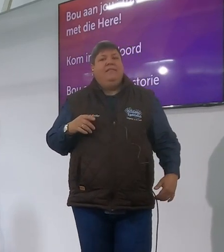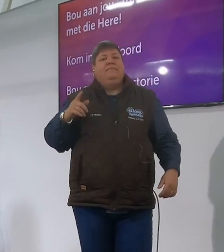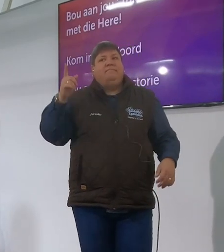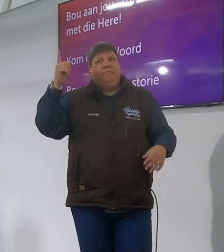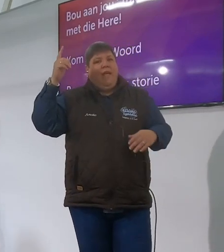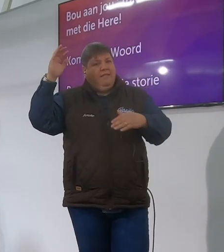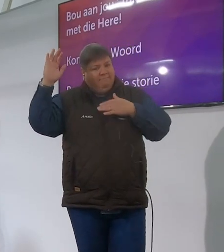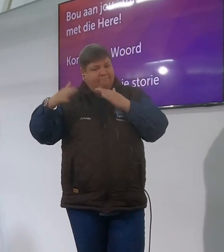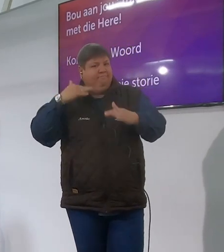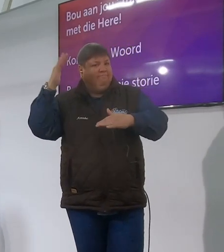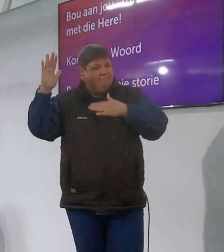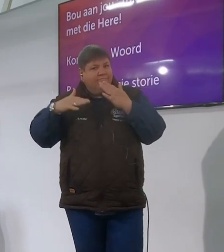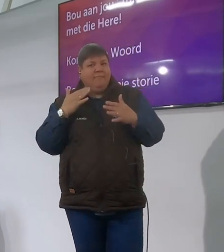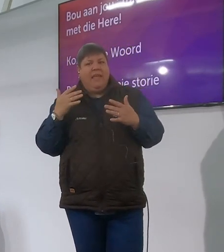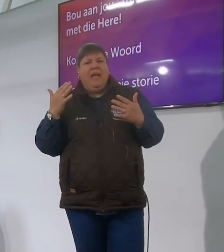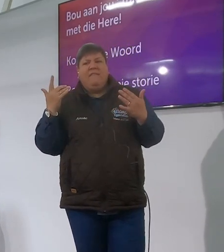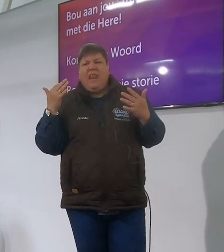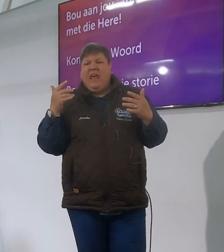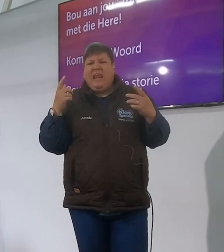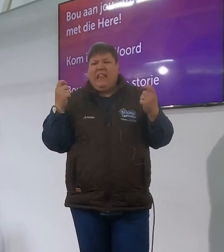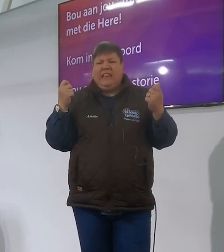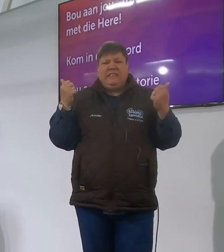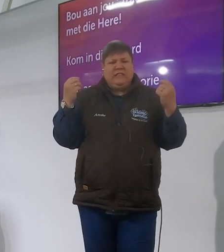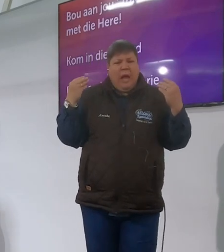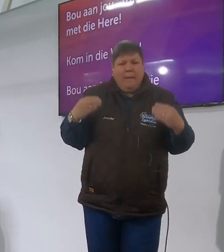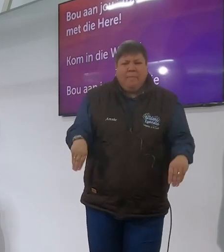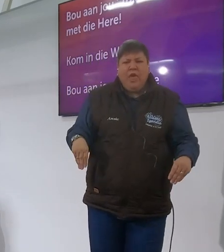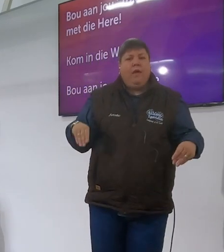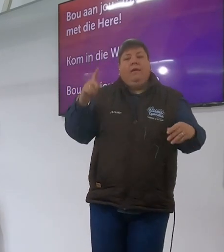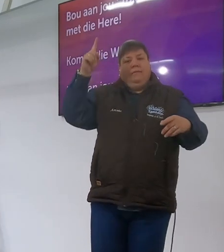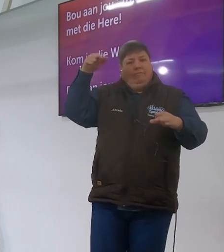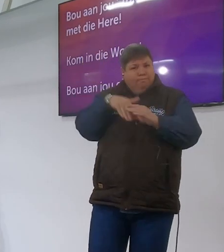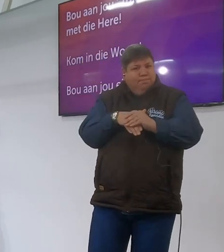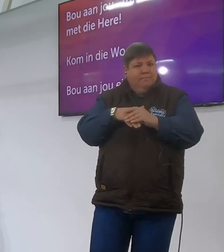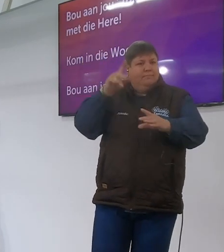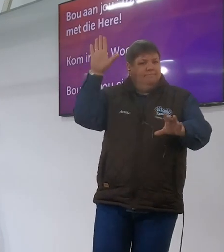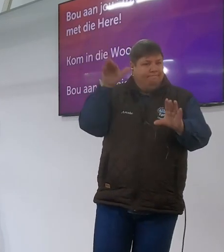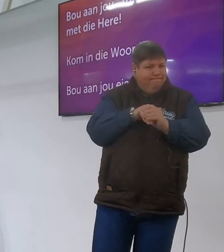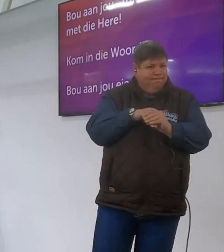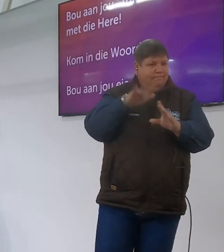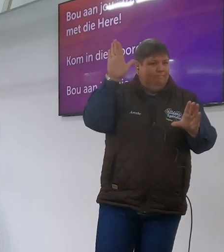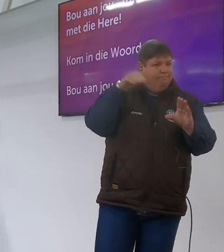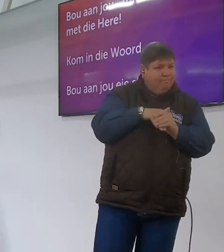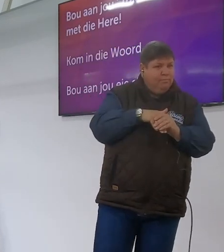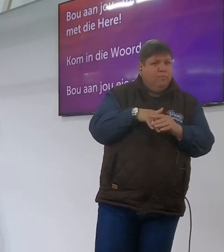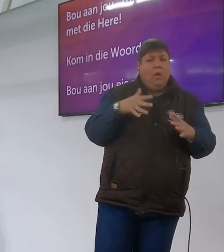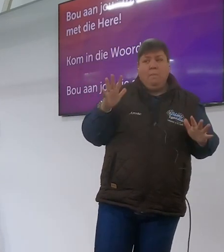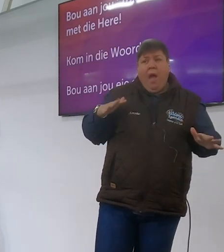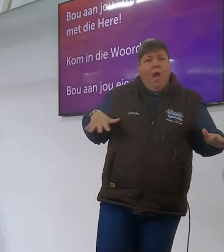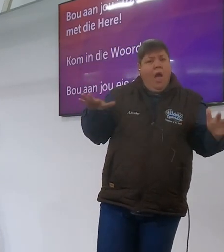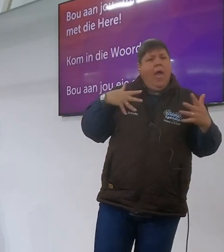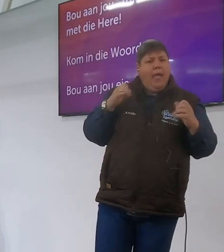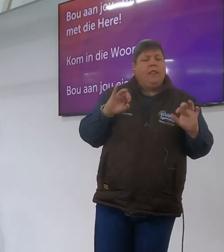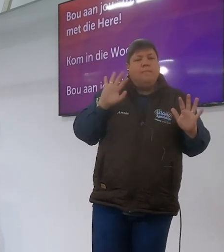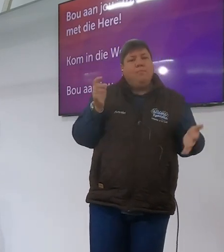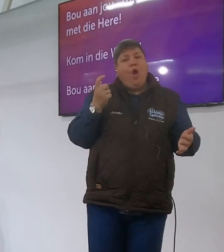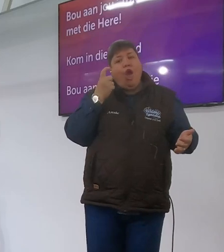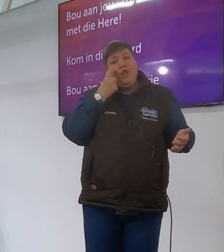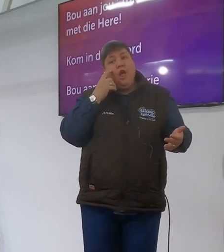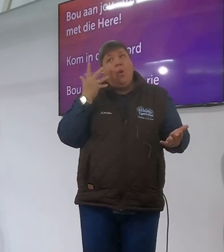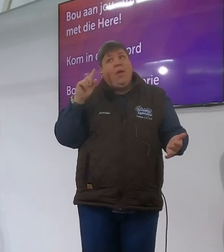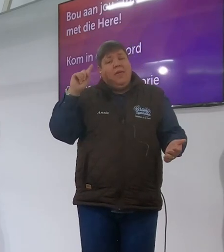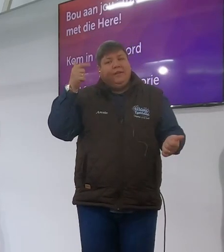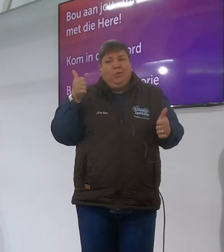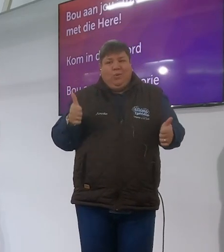gereeld deerkom elke keer wanneer het goed stik in het is kom hy deur en hy help vir my en hier is een klomp van jylle wat mooi getuin is van hoe die heren so vir jou